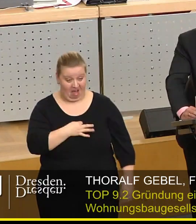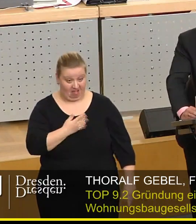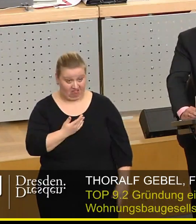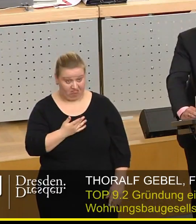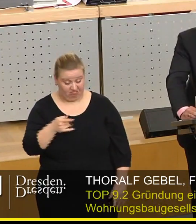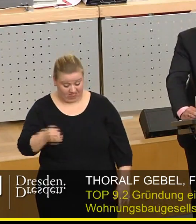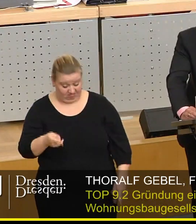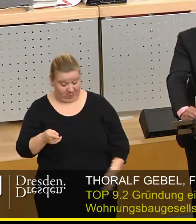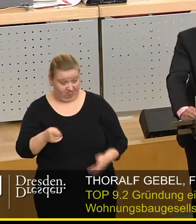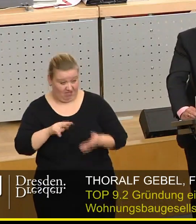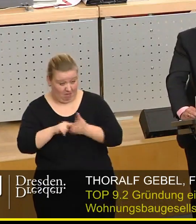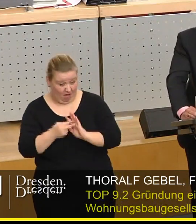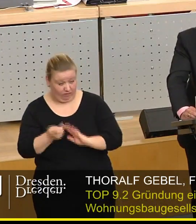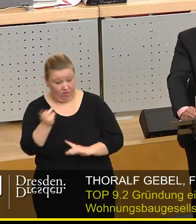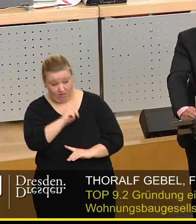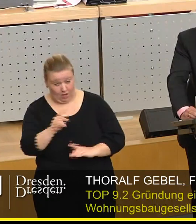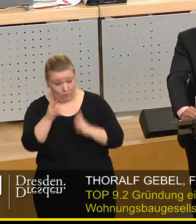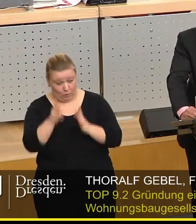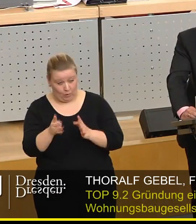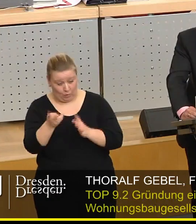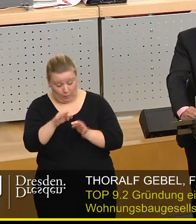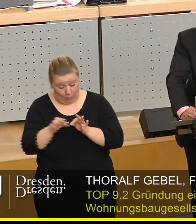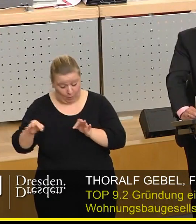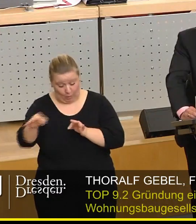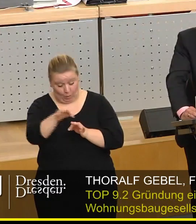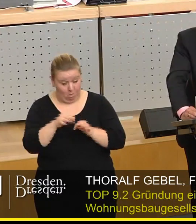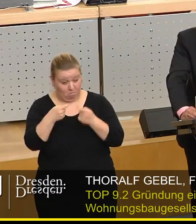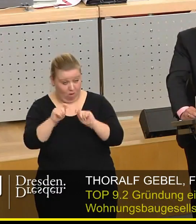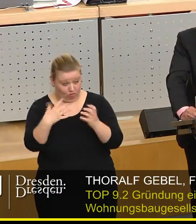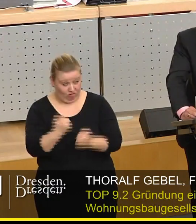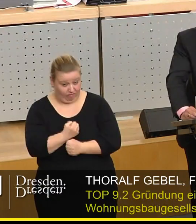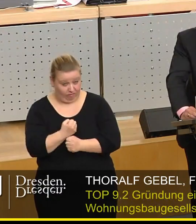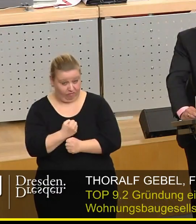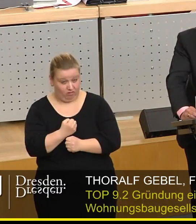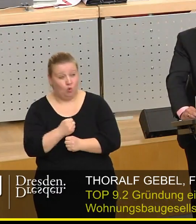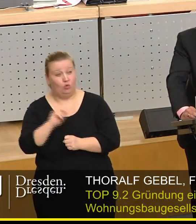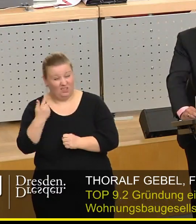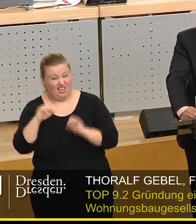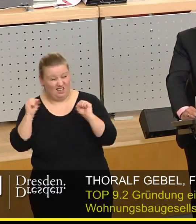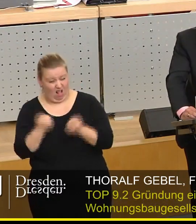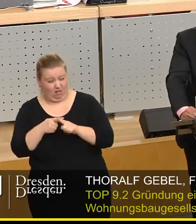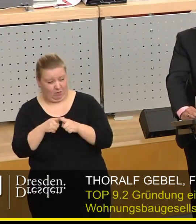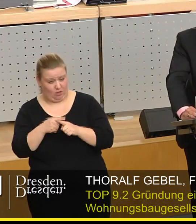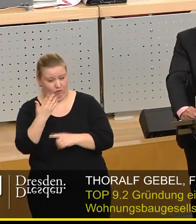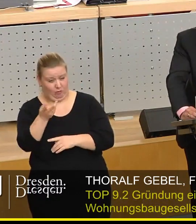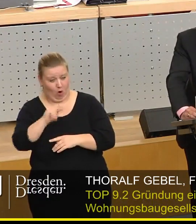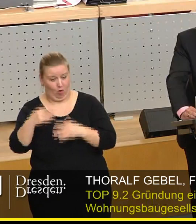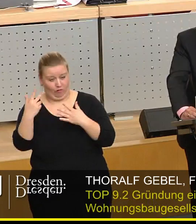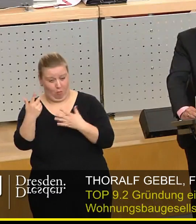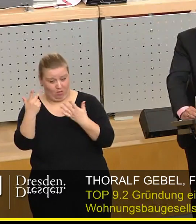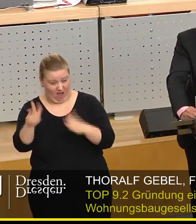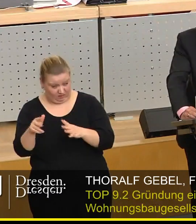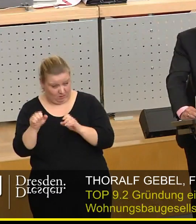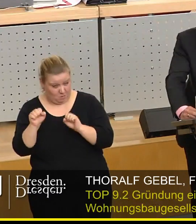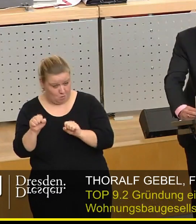realistisch ist es, für 1.900 Euro zu bauen, gleichzeitig eben auch Kaltmieten dann nur für 5,85 Euro